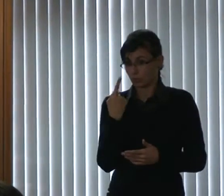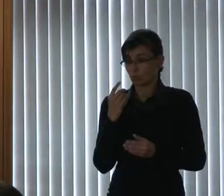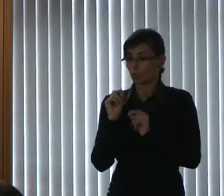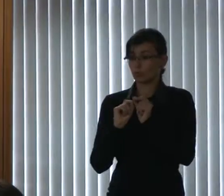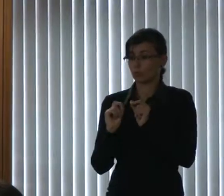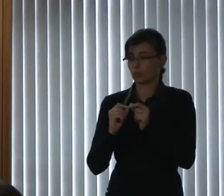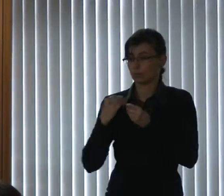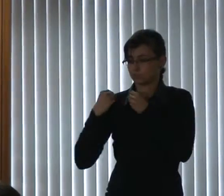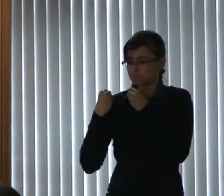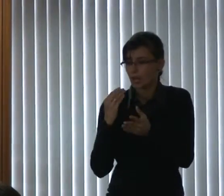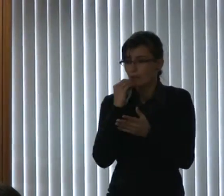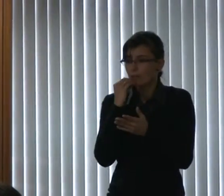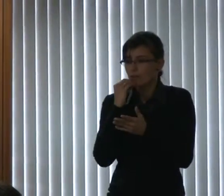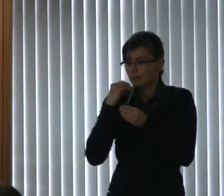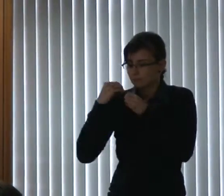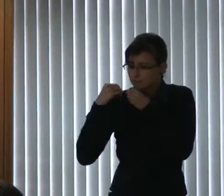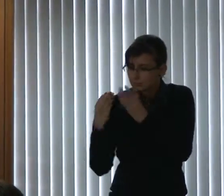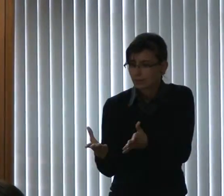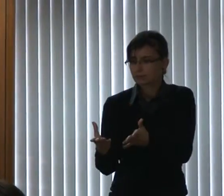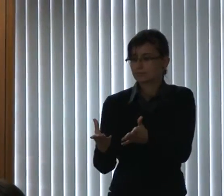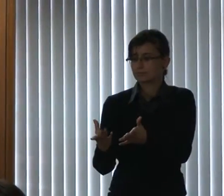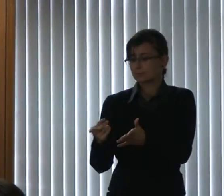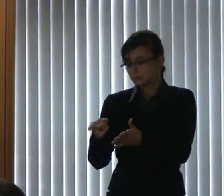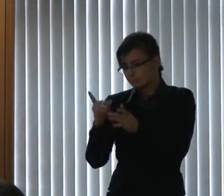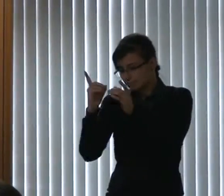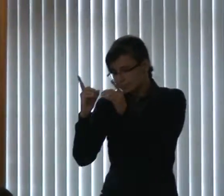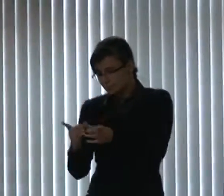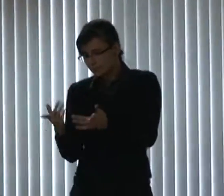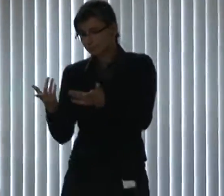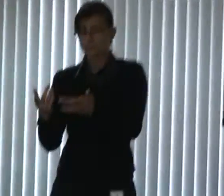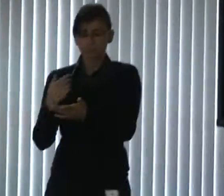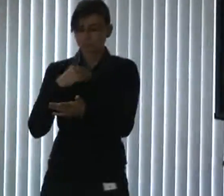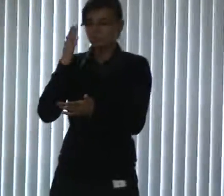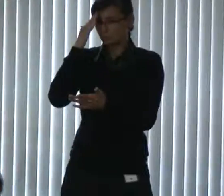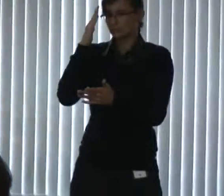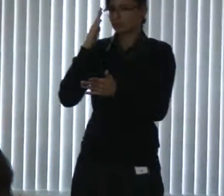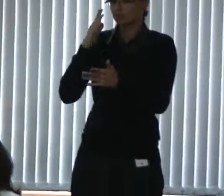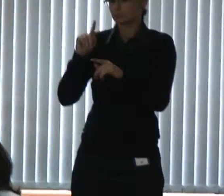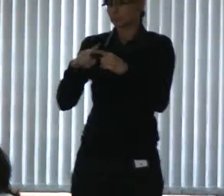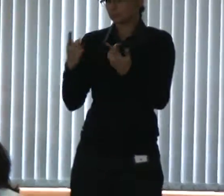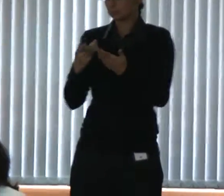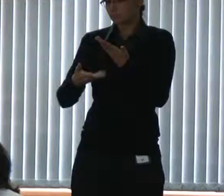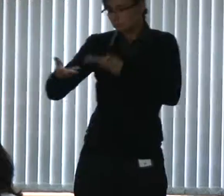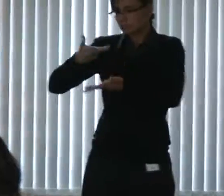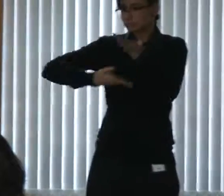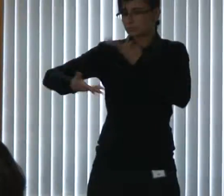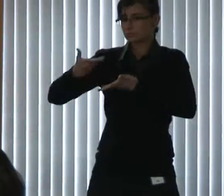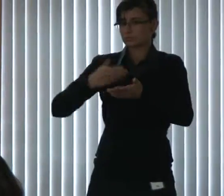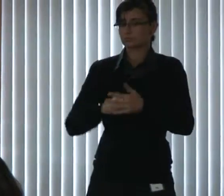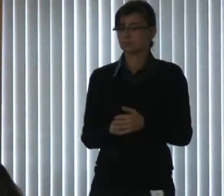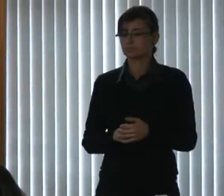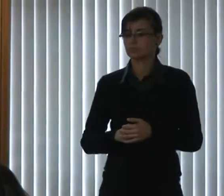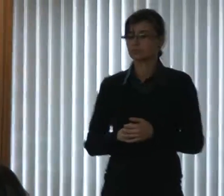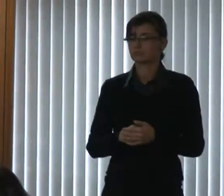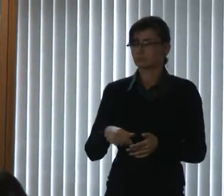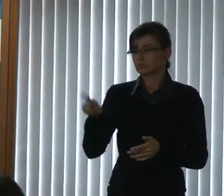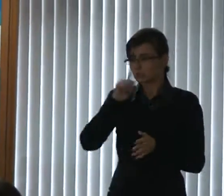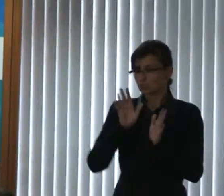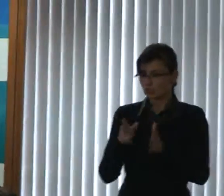oportunidades dignas. Vocês receberam um documento que fala um pouco daquilo